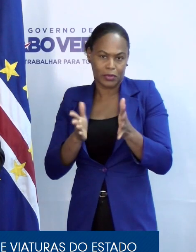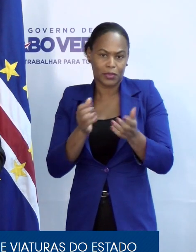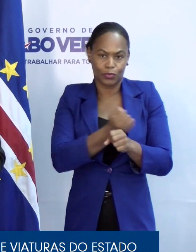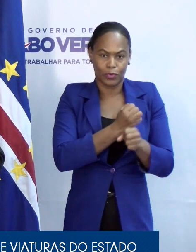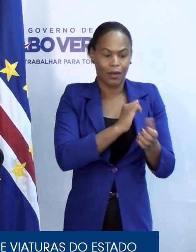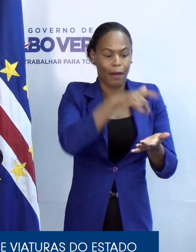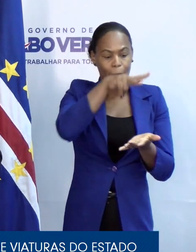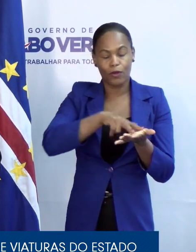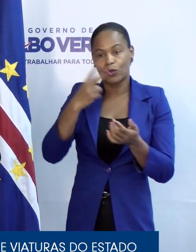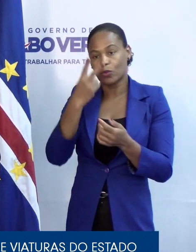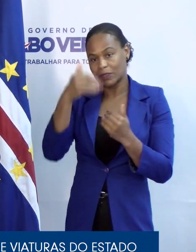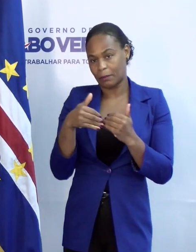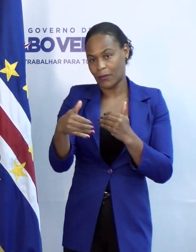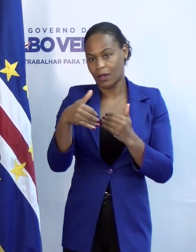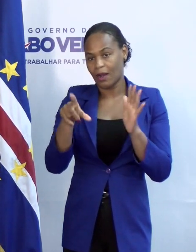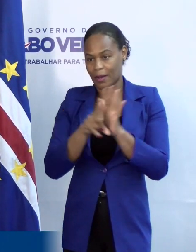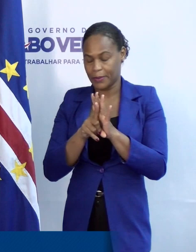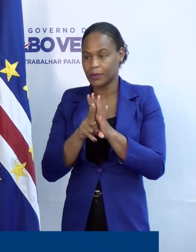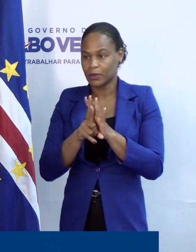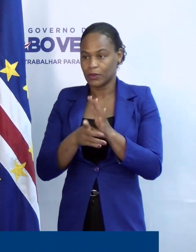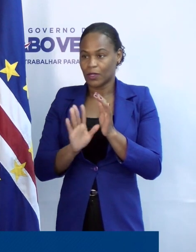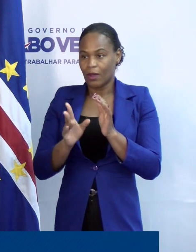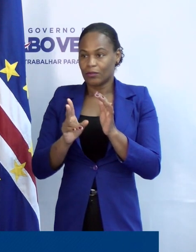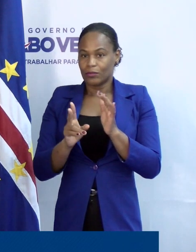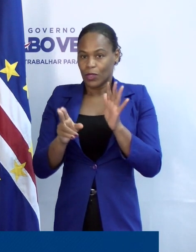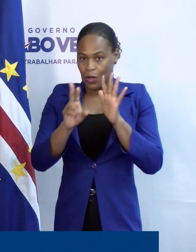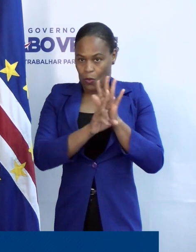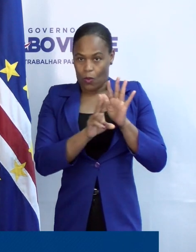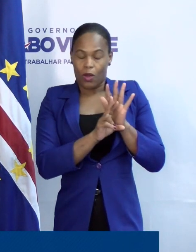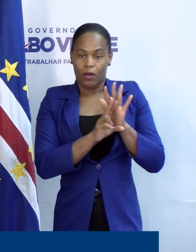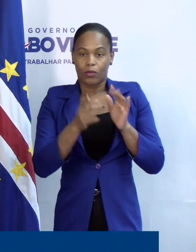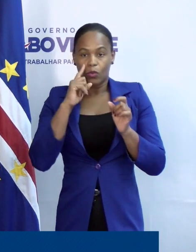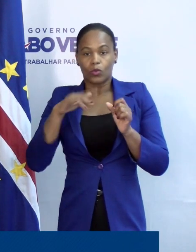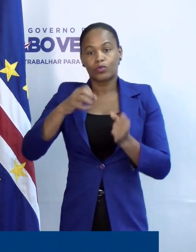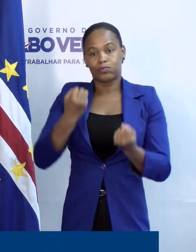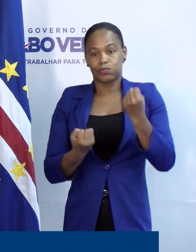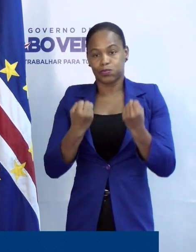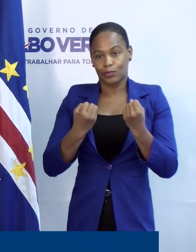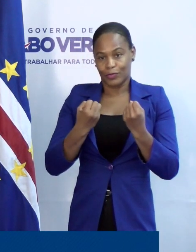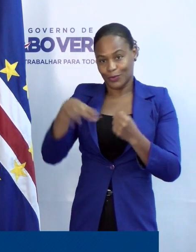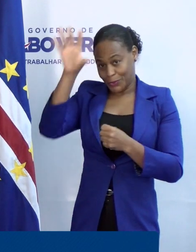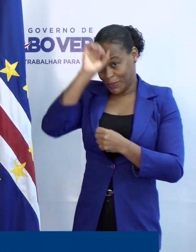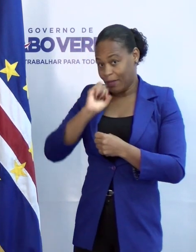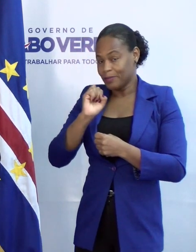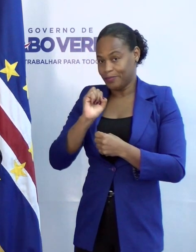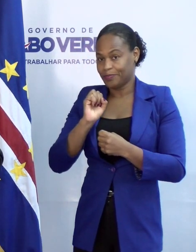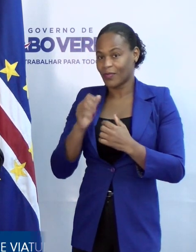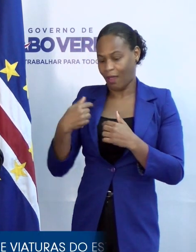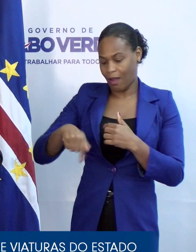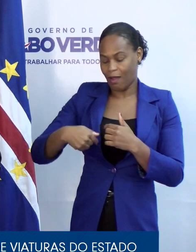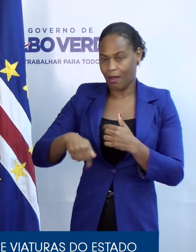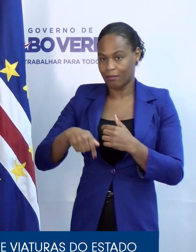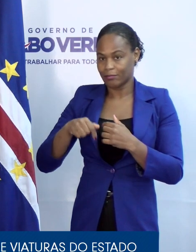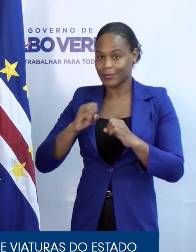Aprovamos há duas semanas um decreto-lei que regula o uso de viaturas do Estado. Há uma